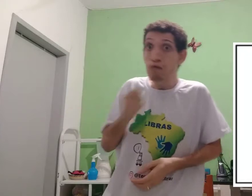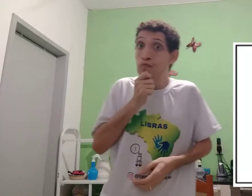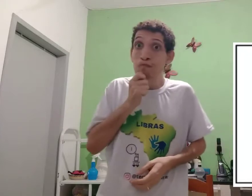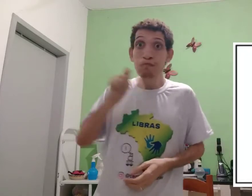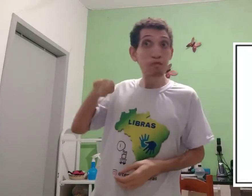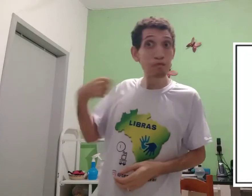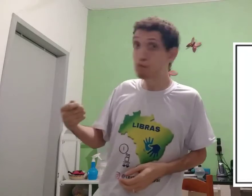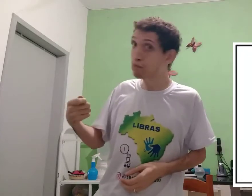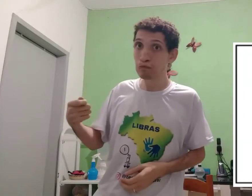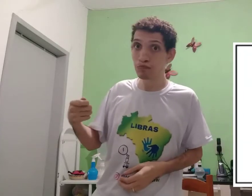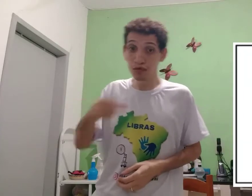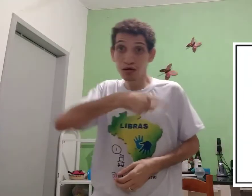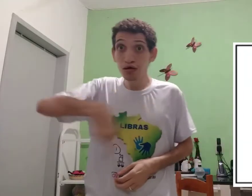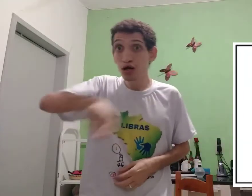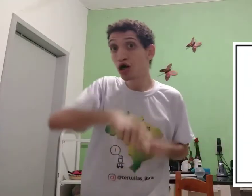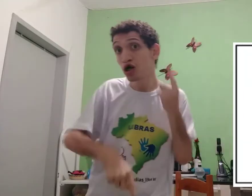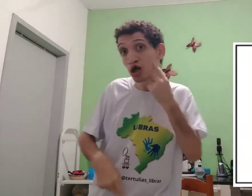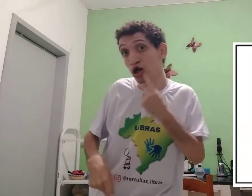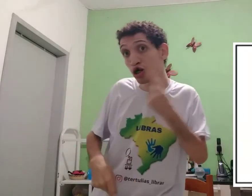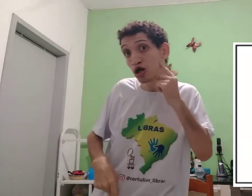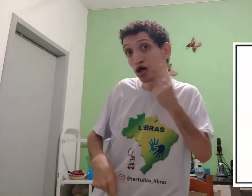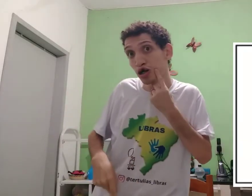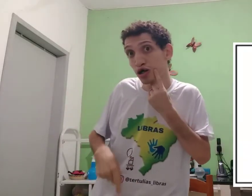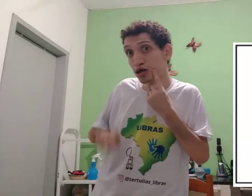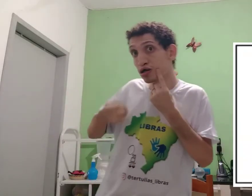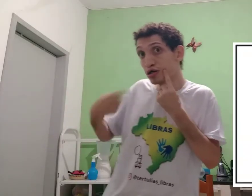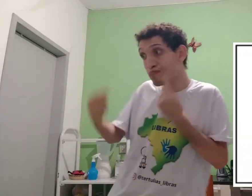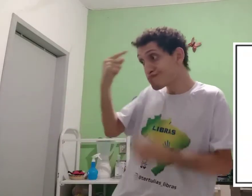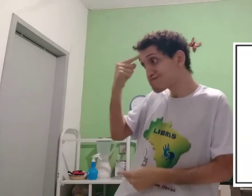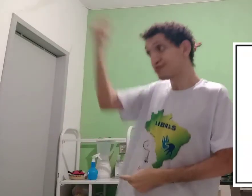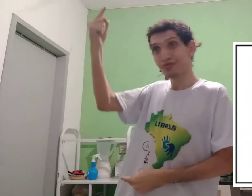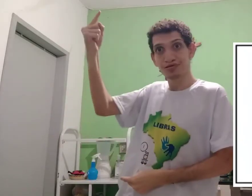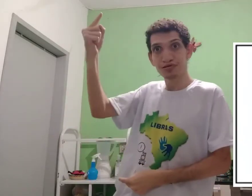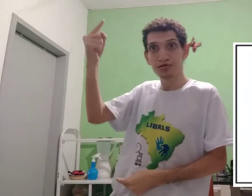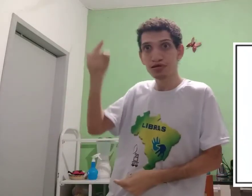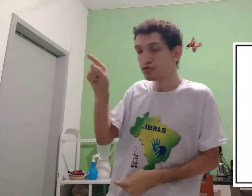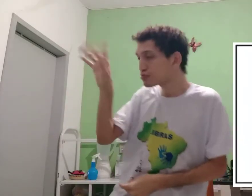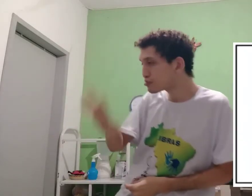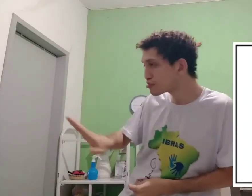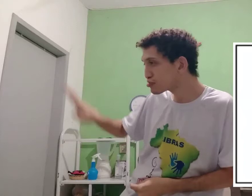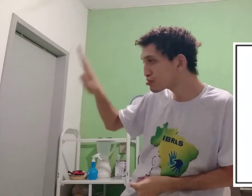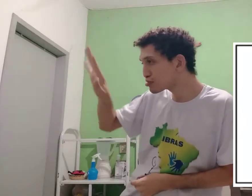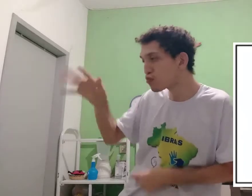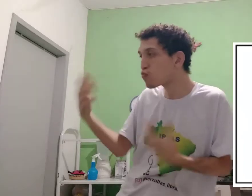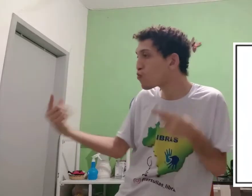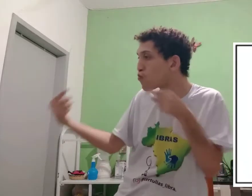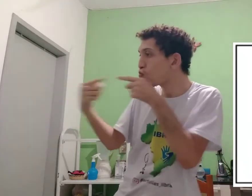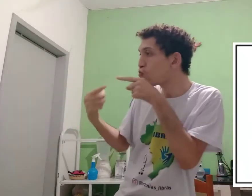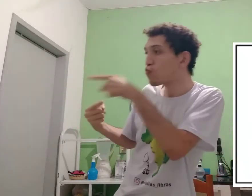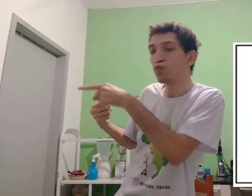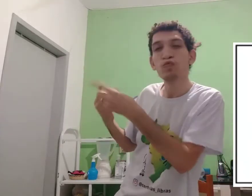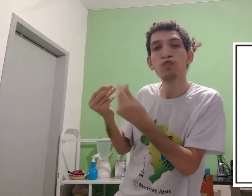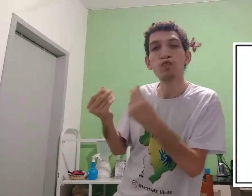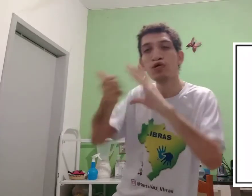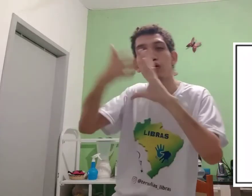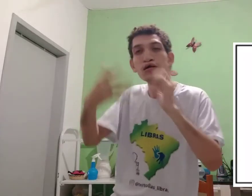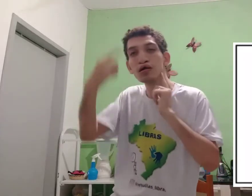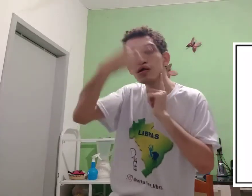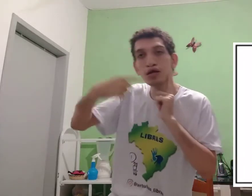interação. Ela ainda não sinal. E surdo eles? Que nem tá. Olha a pessoa, o que combina